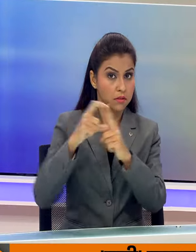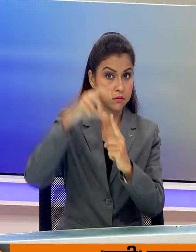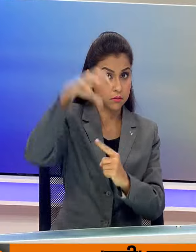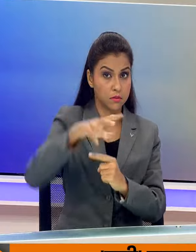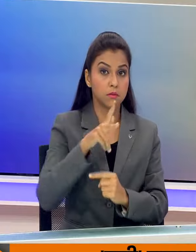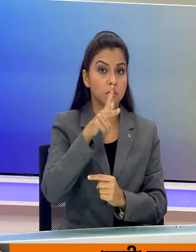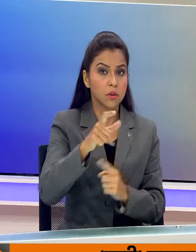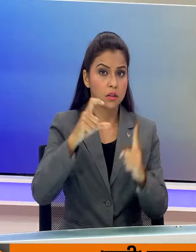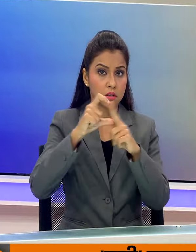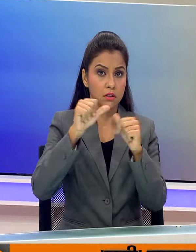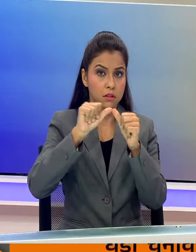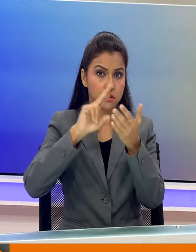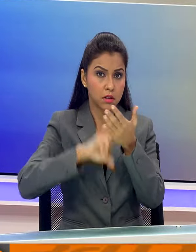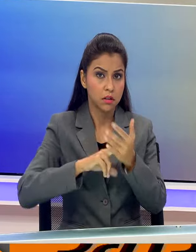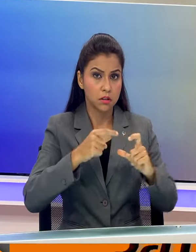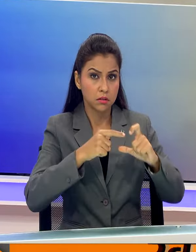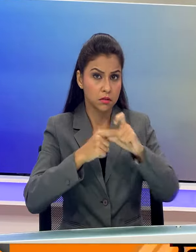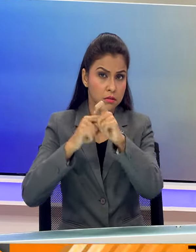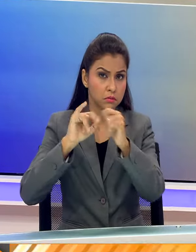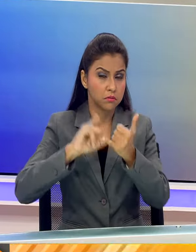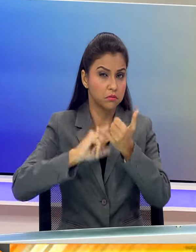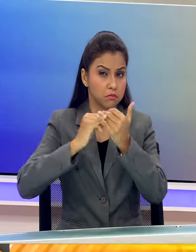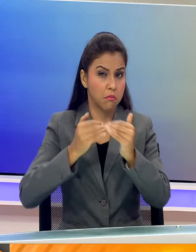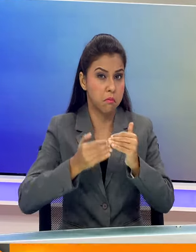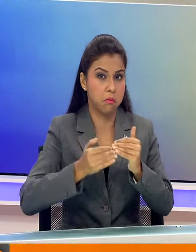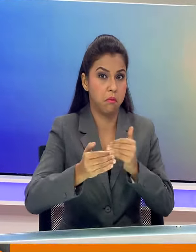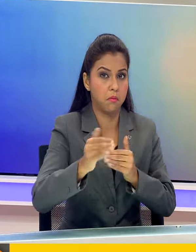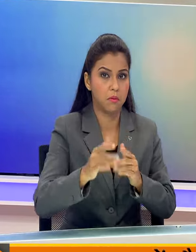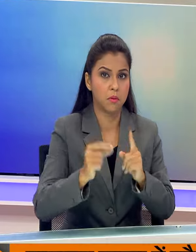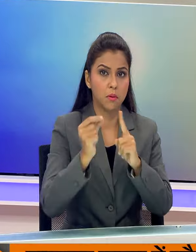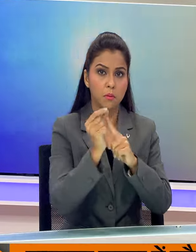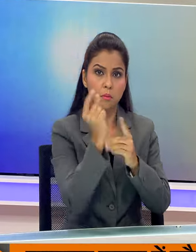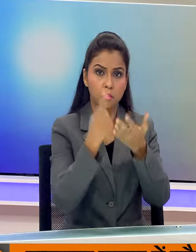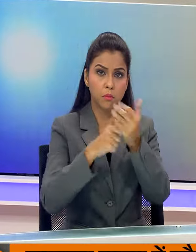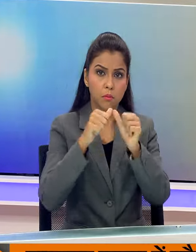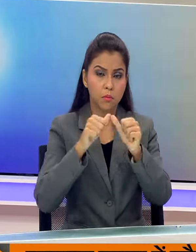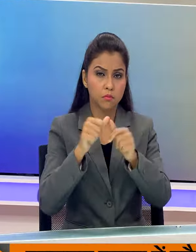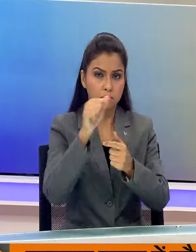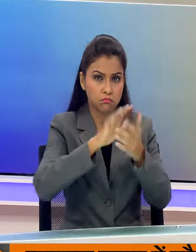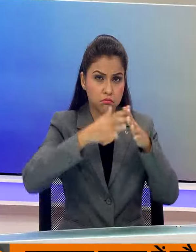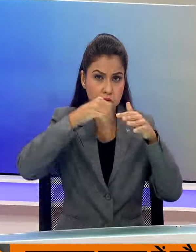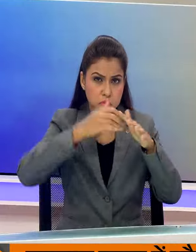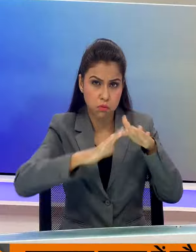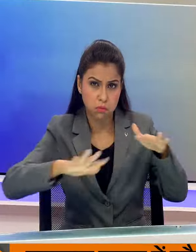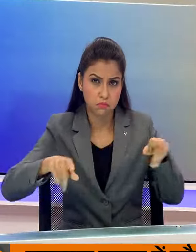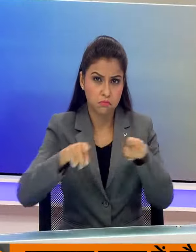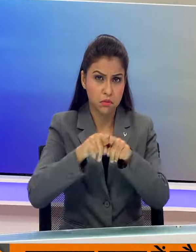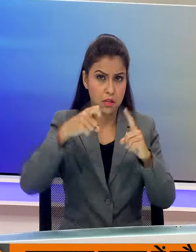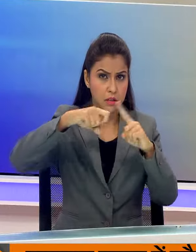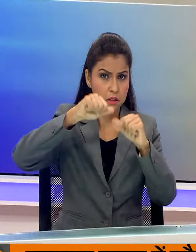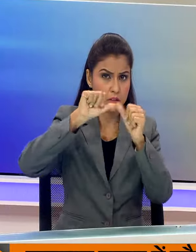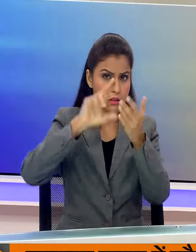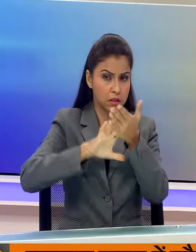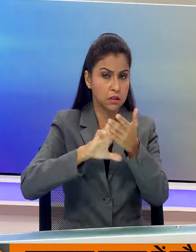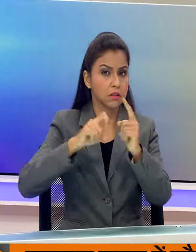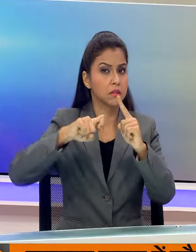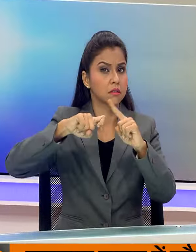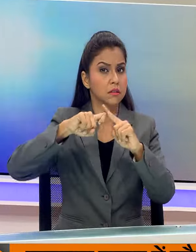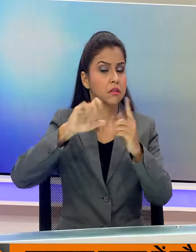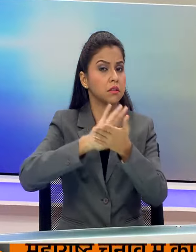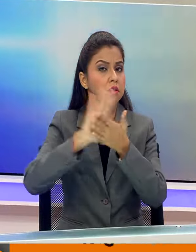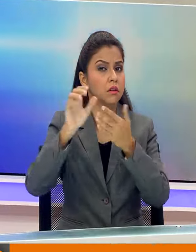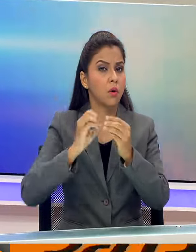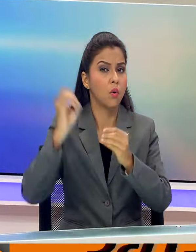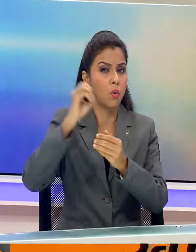दाना उत्तर पश्चिम की और बढ़ रहा है पूरी और सागर द्वीब के बीच भीतर कनिका और धामरा के गरीब उत्री